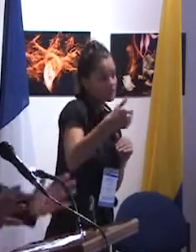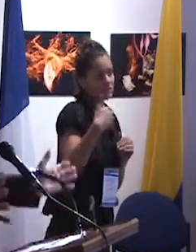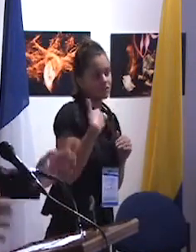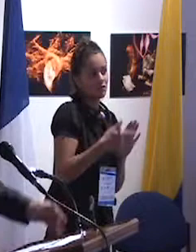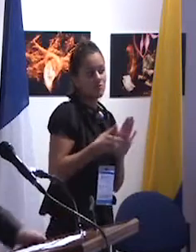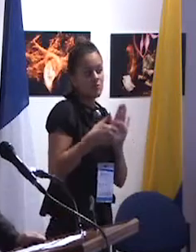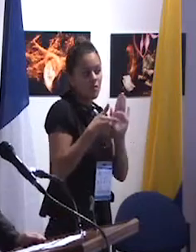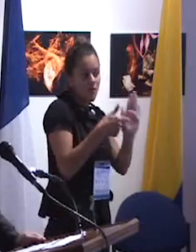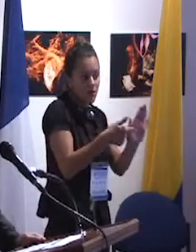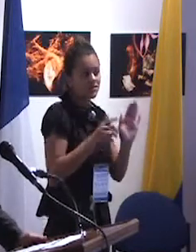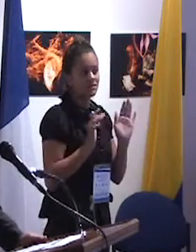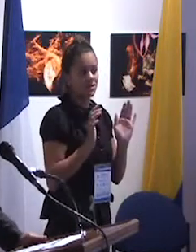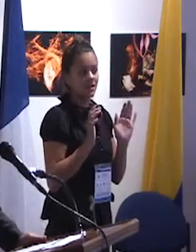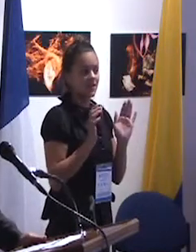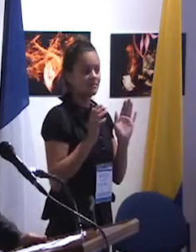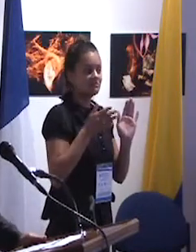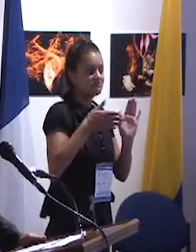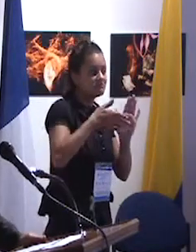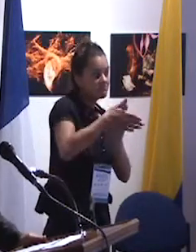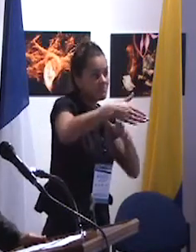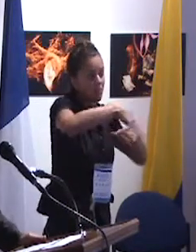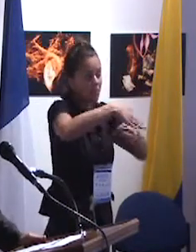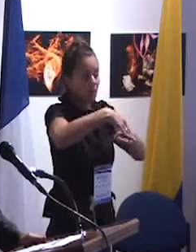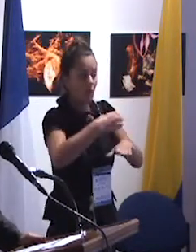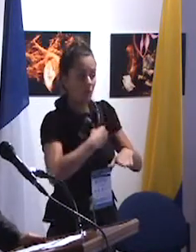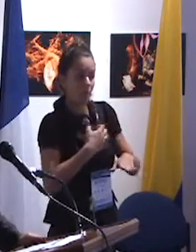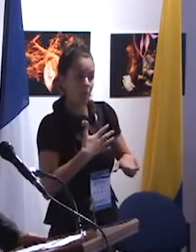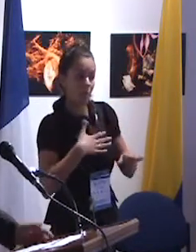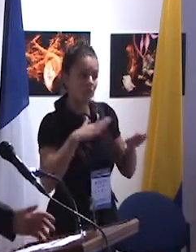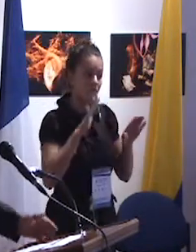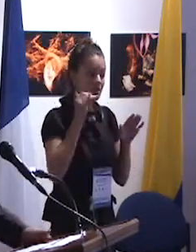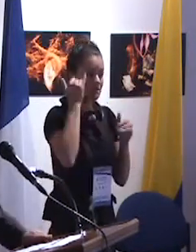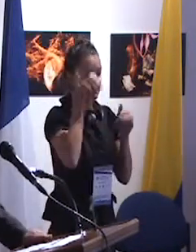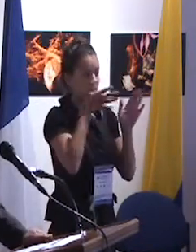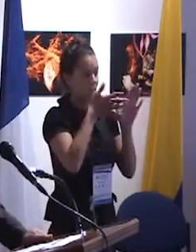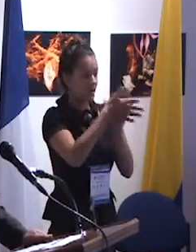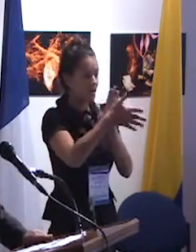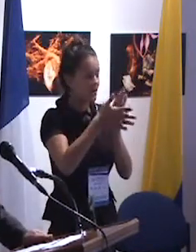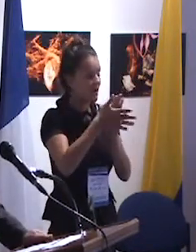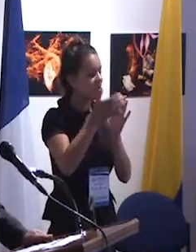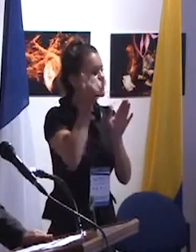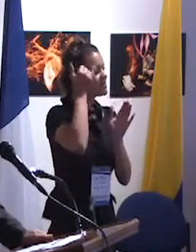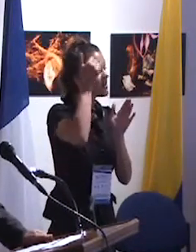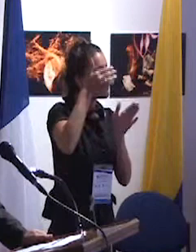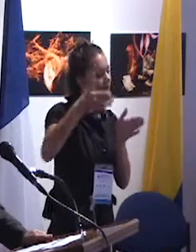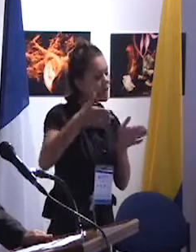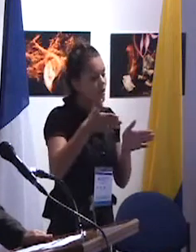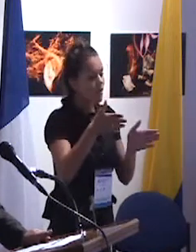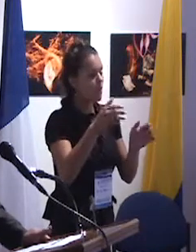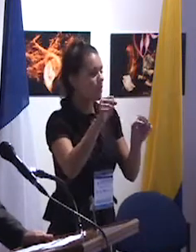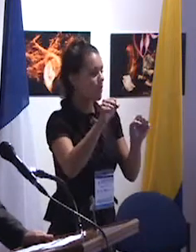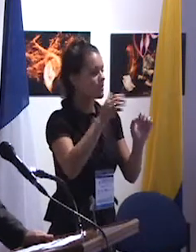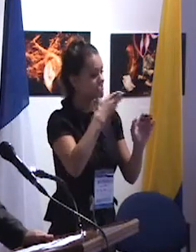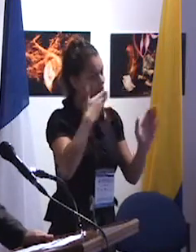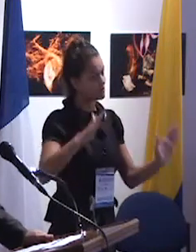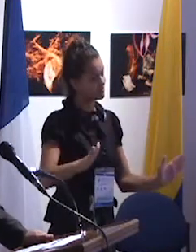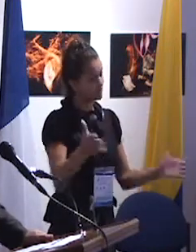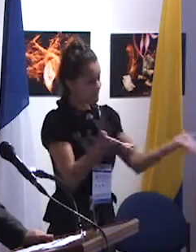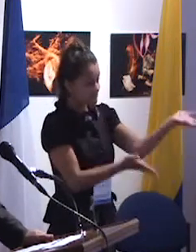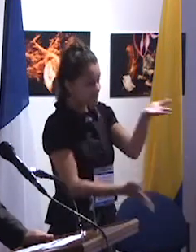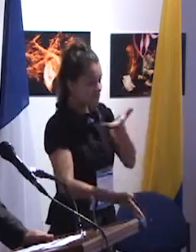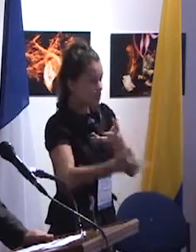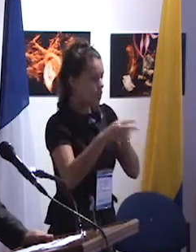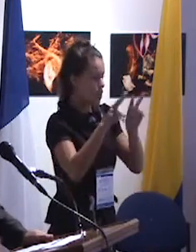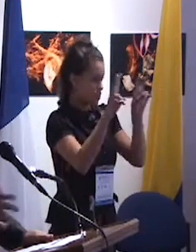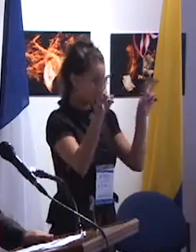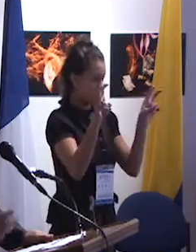como definiendo una forma de camino en el cual se puede aumentar la cooperación en un tema que usted lo sabe interesa